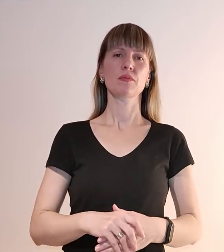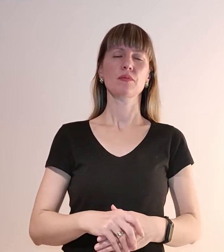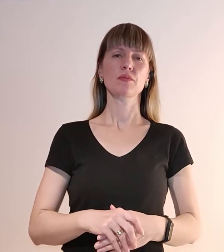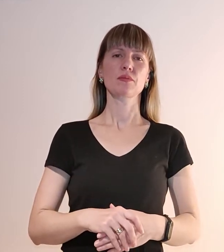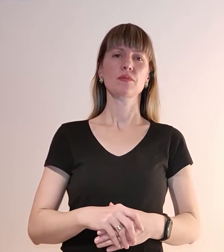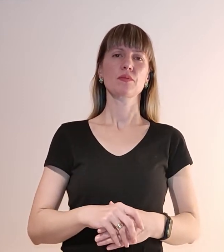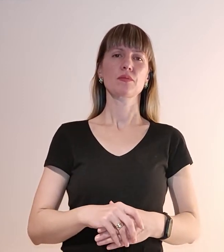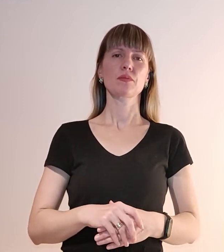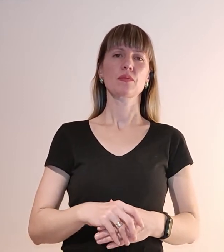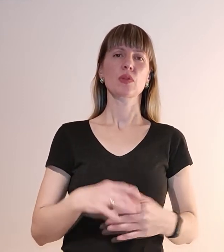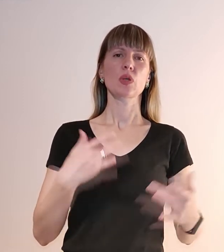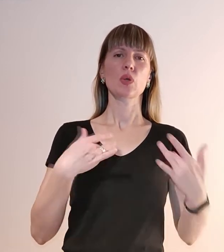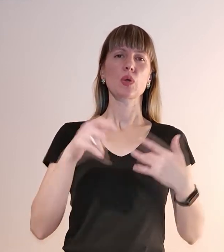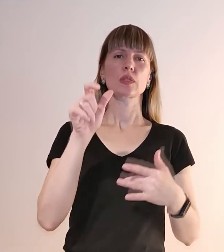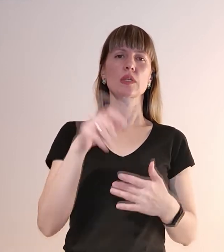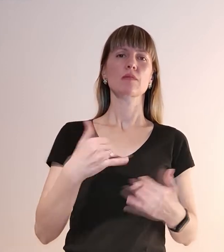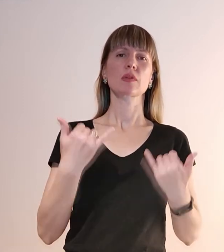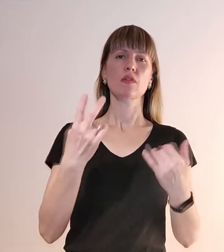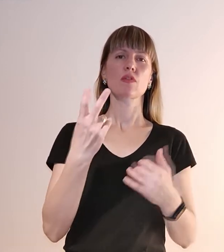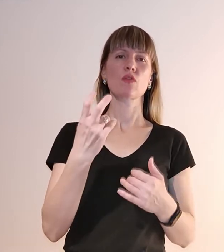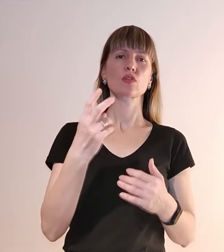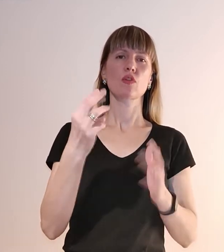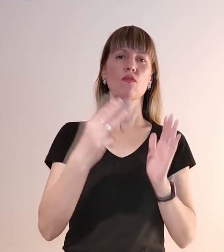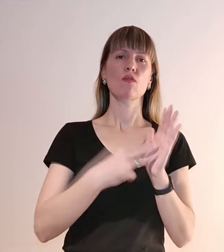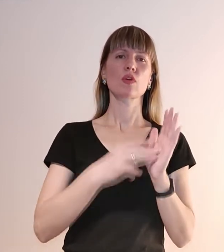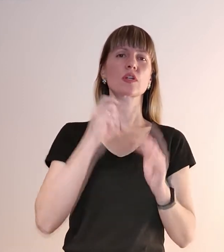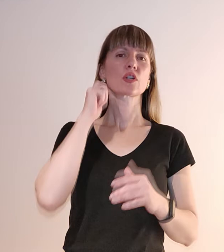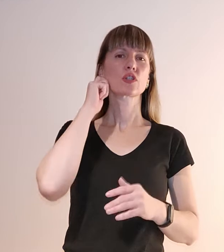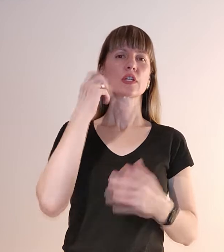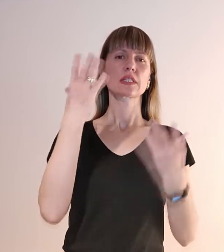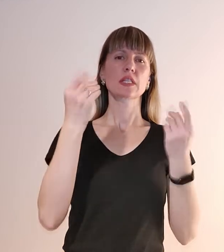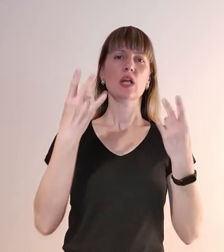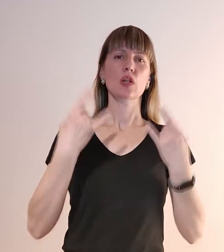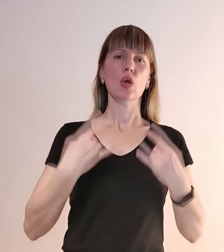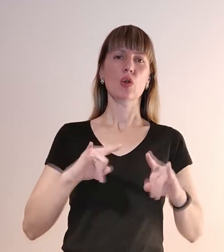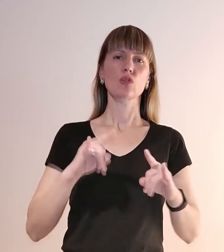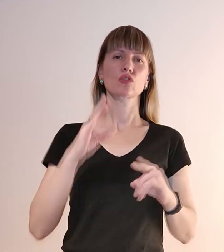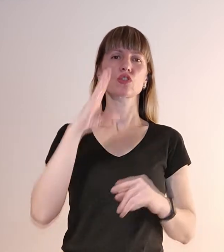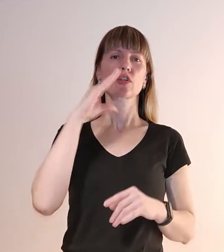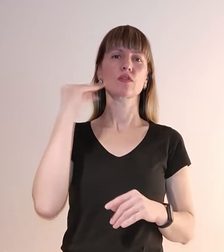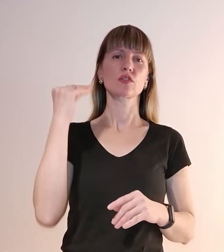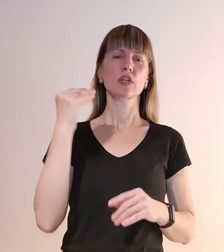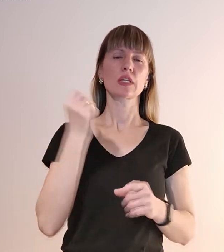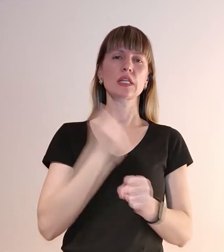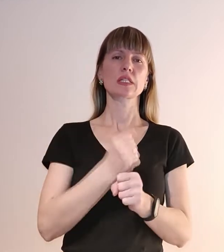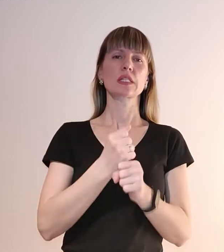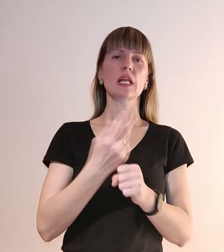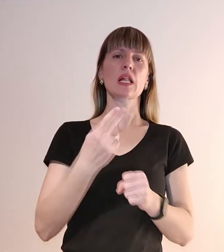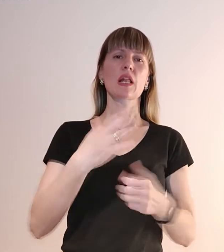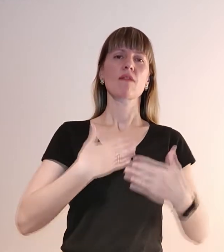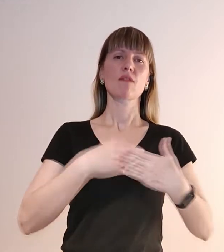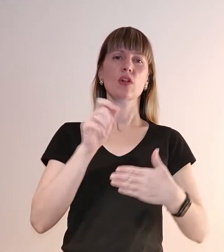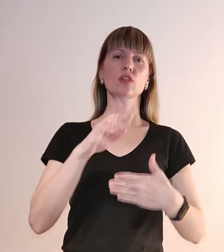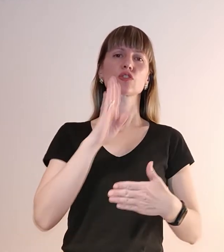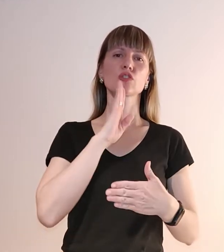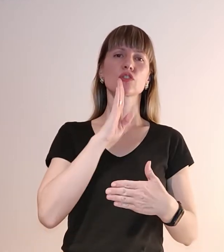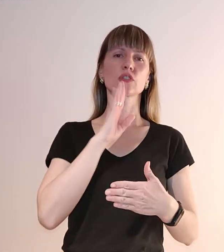Концерт, присвячений 208-й річниці з дня народження, Тараса Шевченка організували для волонтерів жінки з громадської